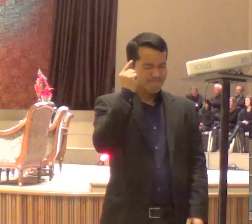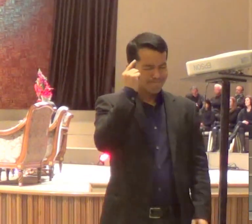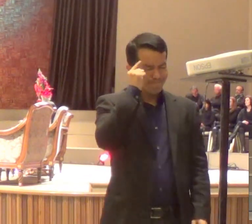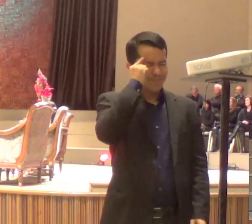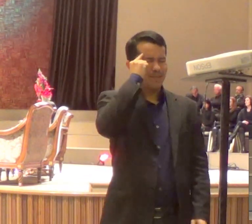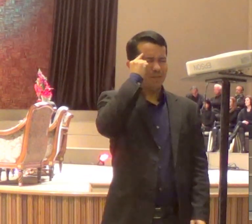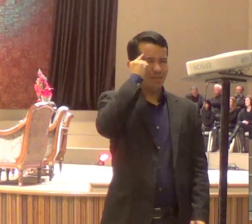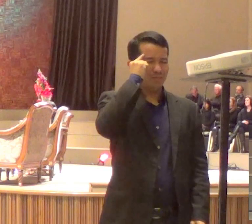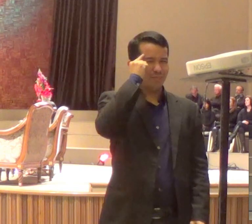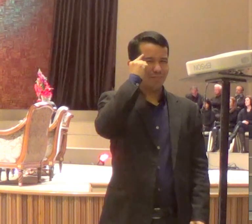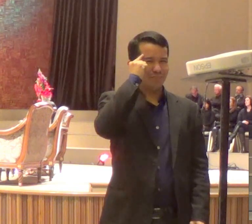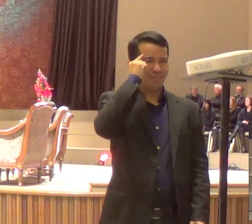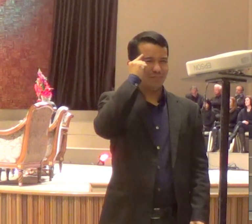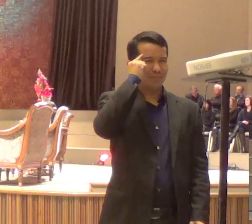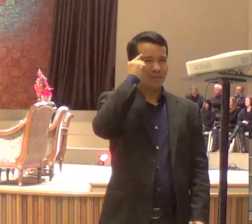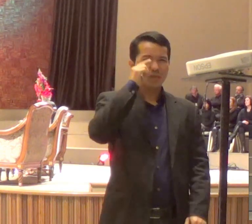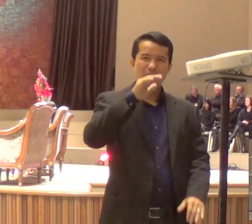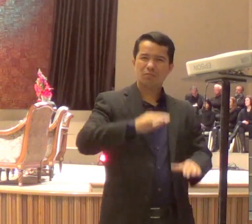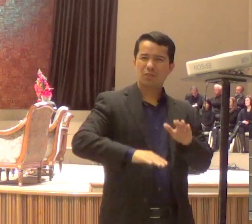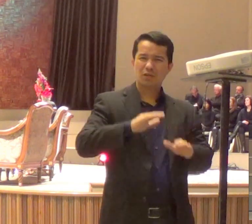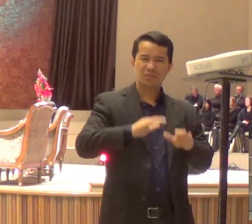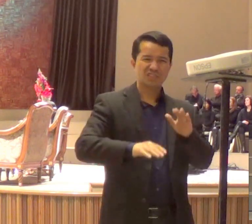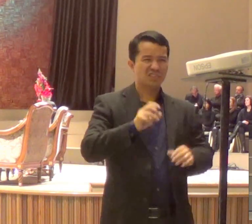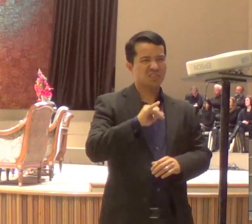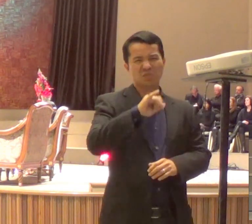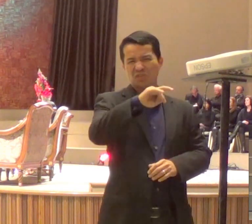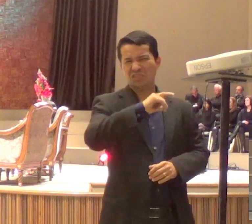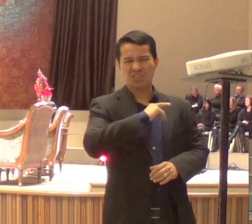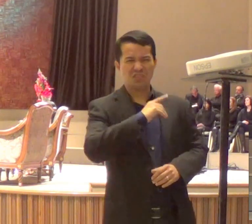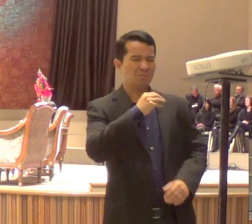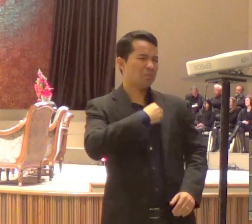quebrar qualquer acordo que tenhamos feito com o inimigo.